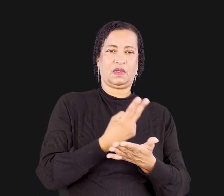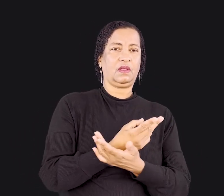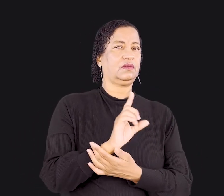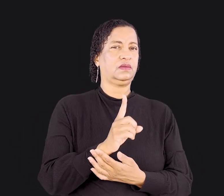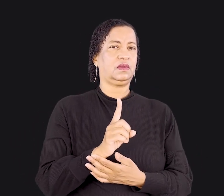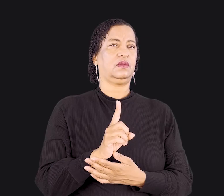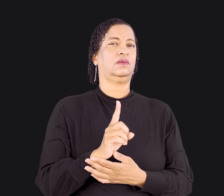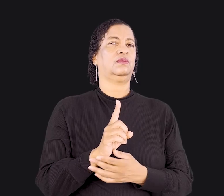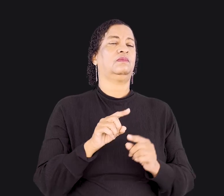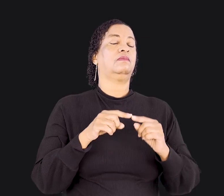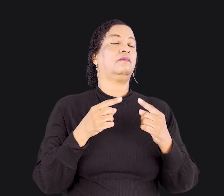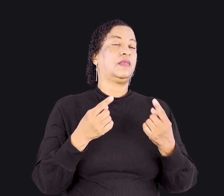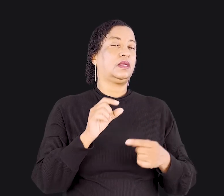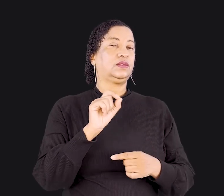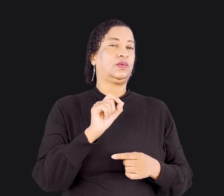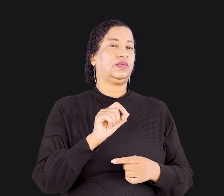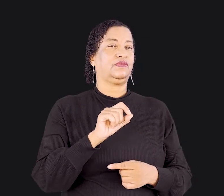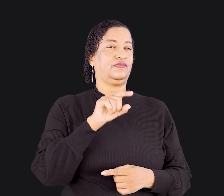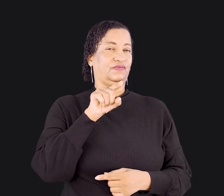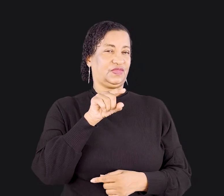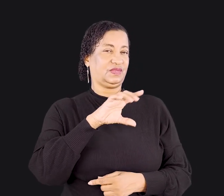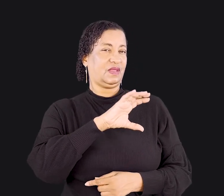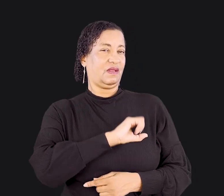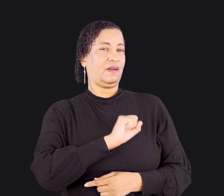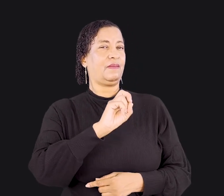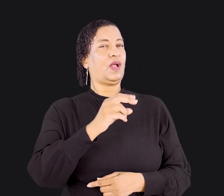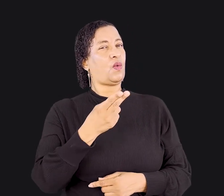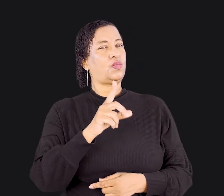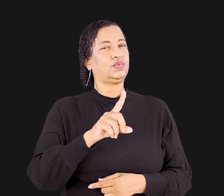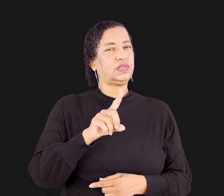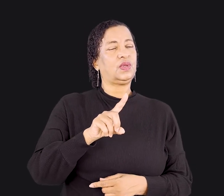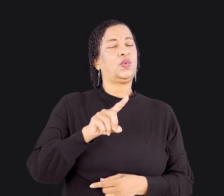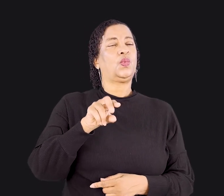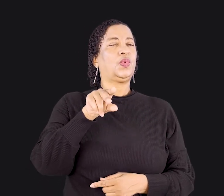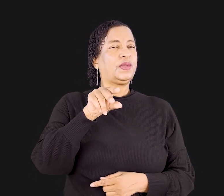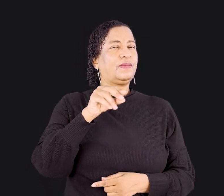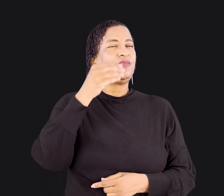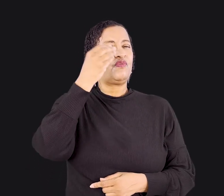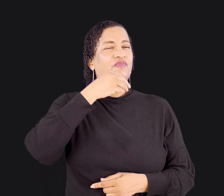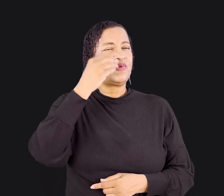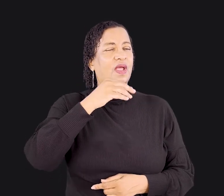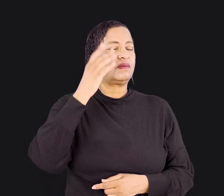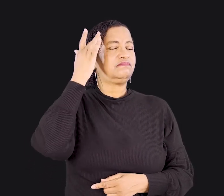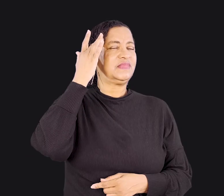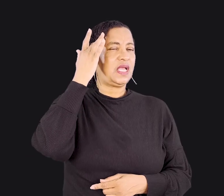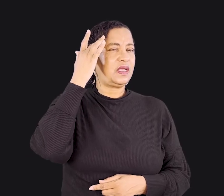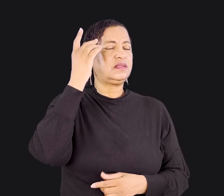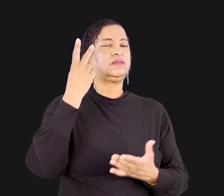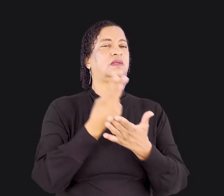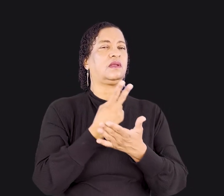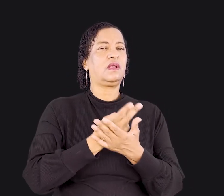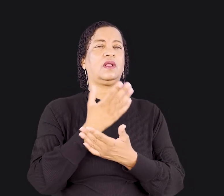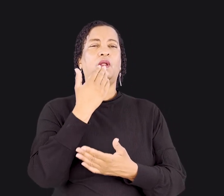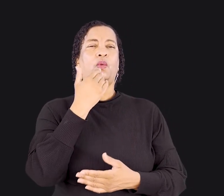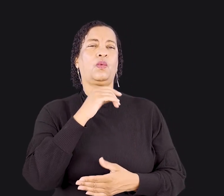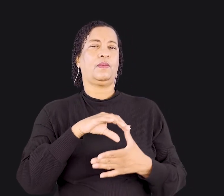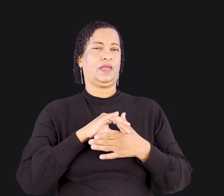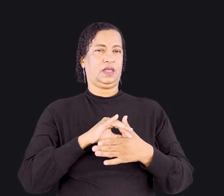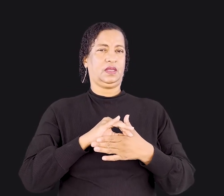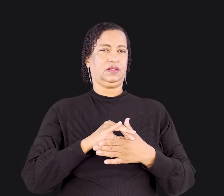A questão é se você ama ou não o seu irmão mais fraco que acha que é errado comer carne. Esta é